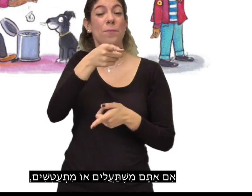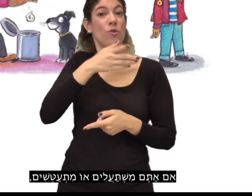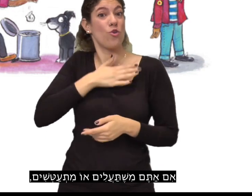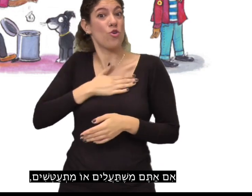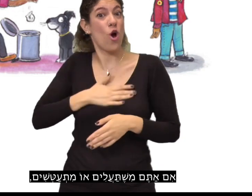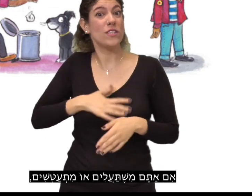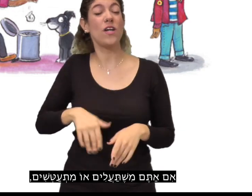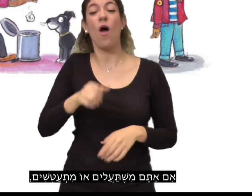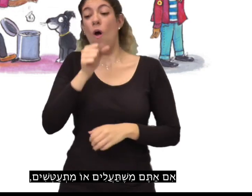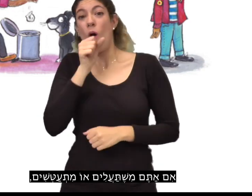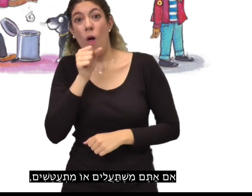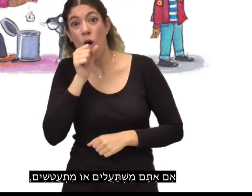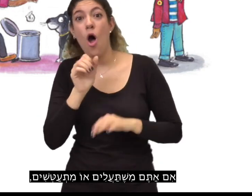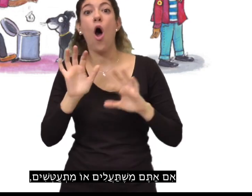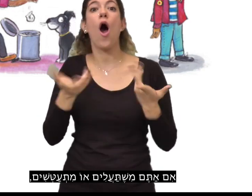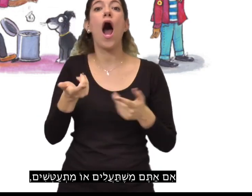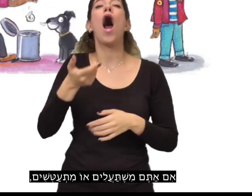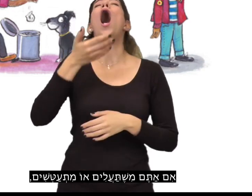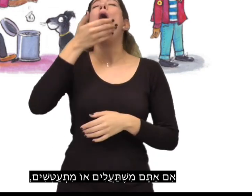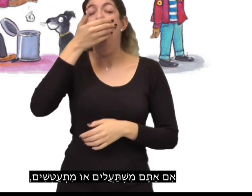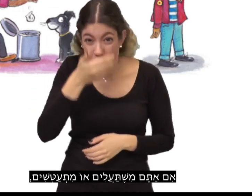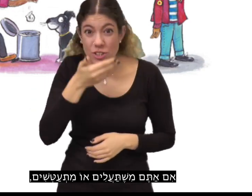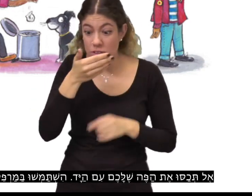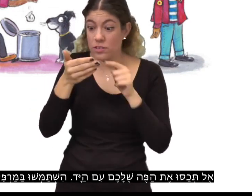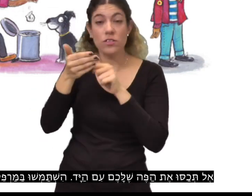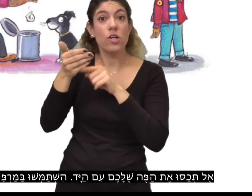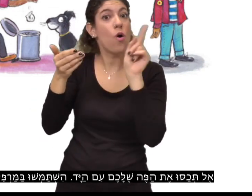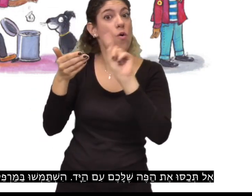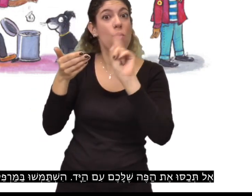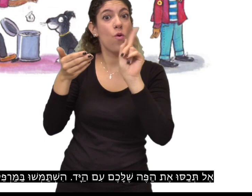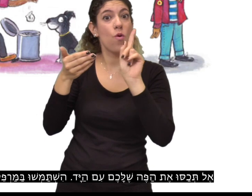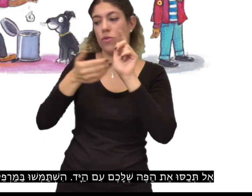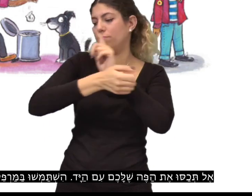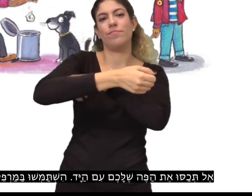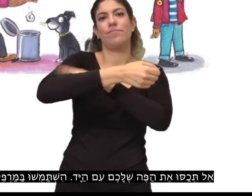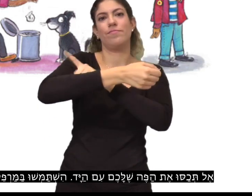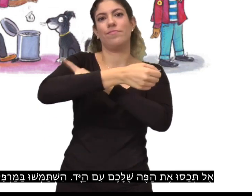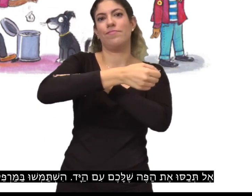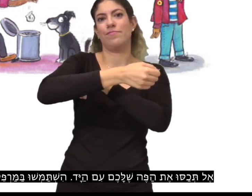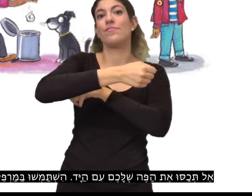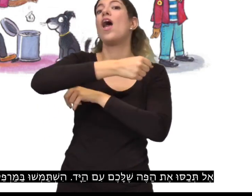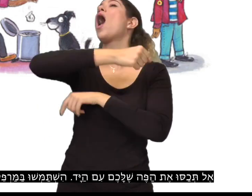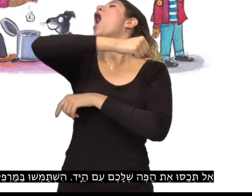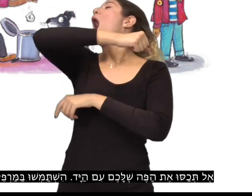משתעלים או מתעדשים, אל תכסו את הפה שלכם עם היד. השתמשו במרפק.